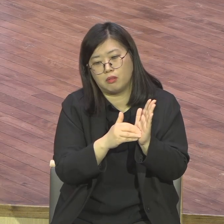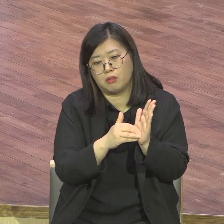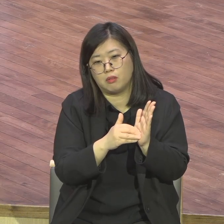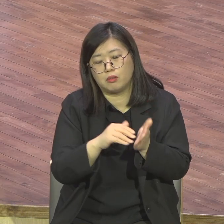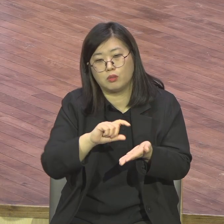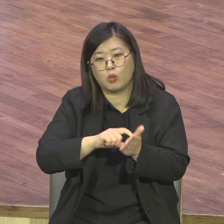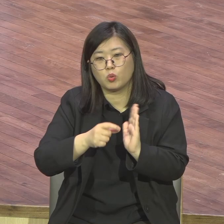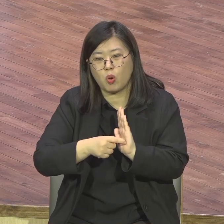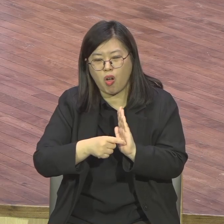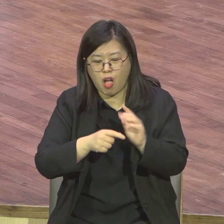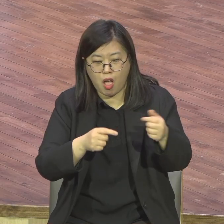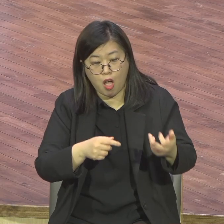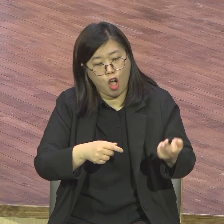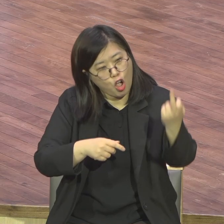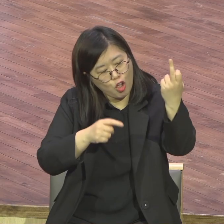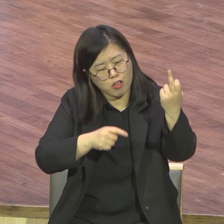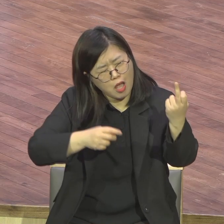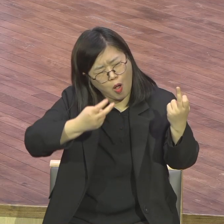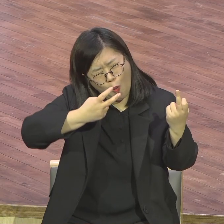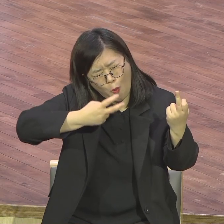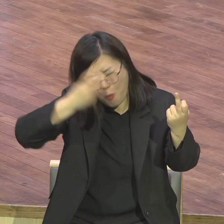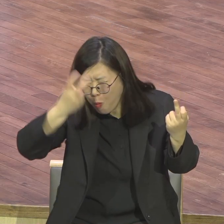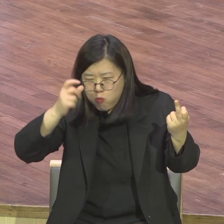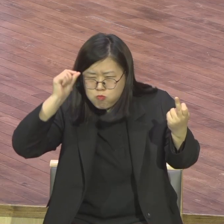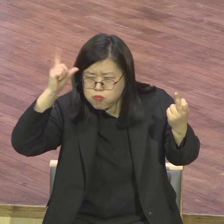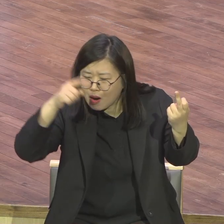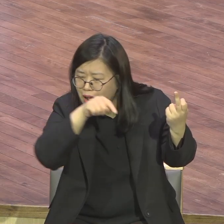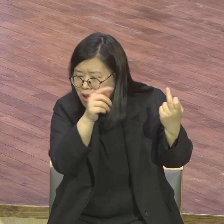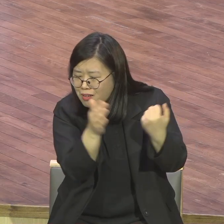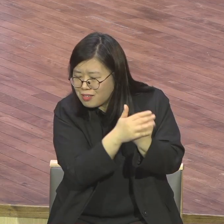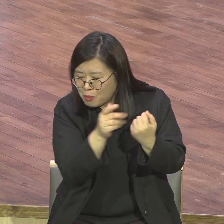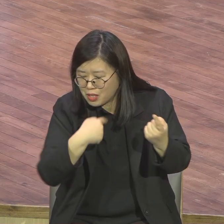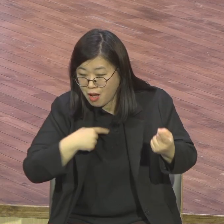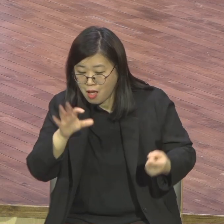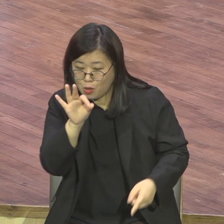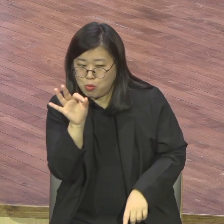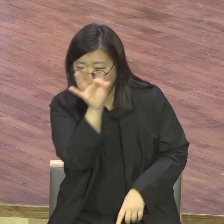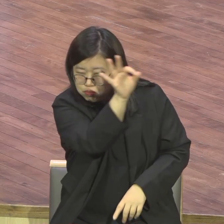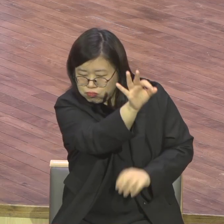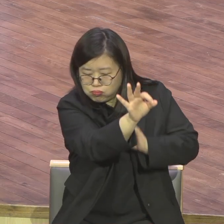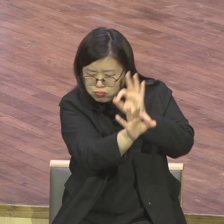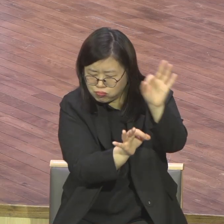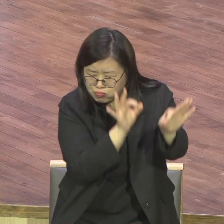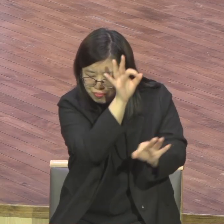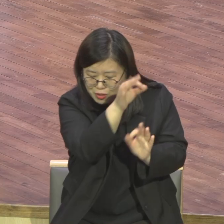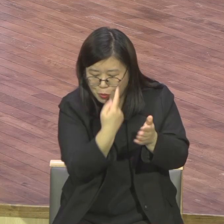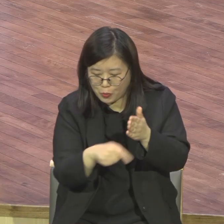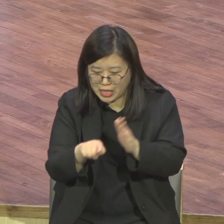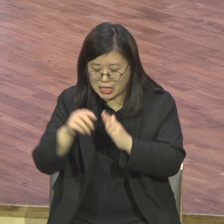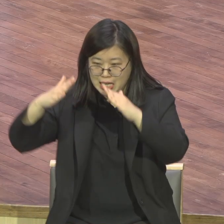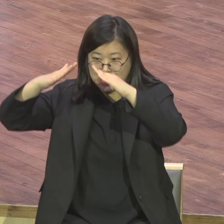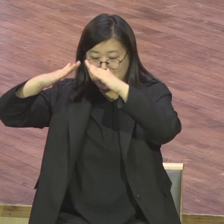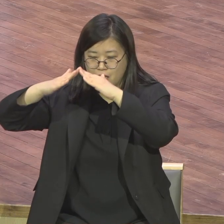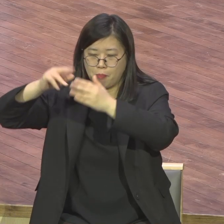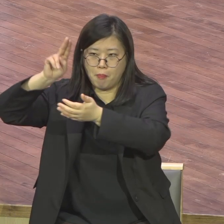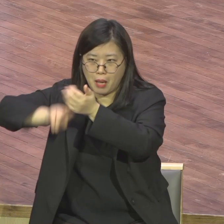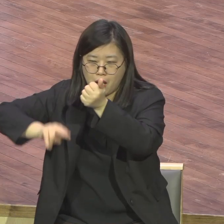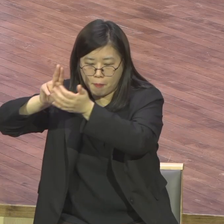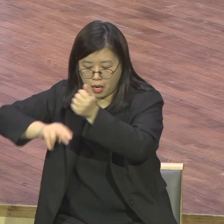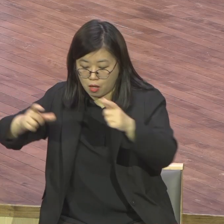그러니 그 올인을 하다 보니까 우리 어머니 성격이 그래요 우리 아버지는 무능하고 올인을 하다 보니까 우리